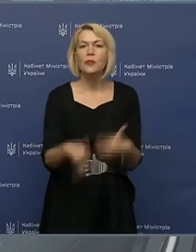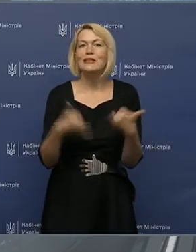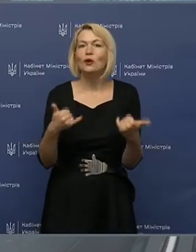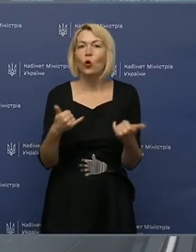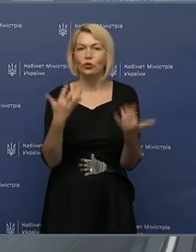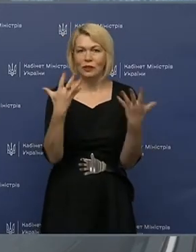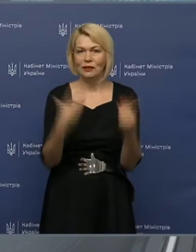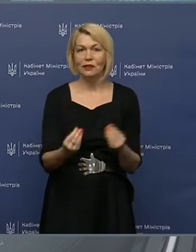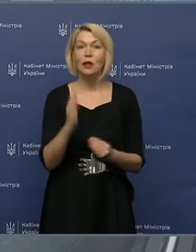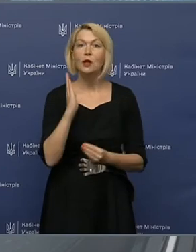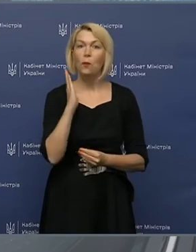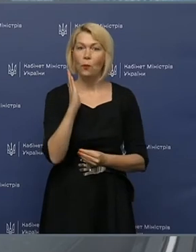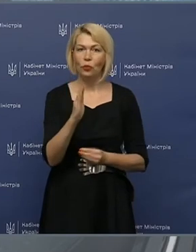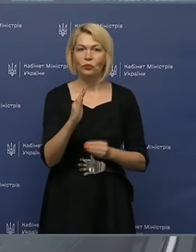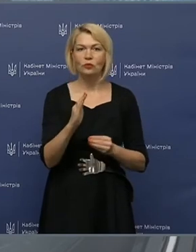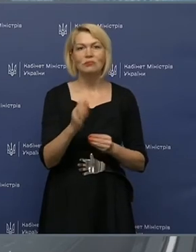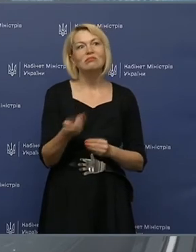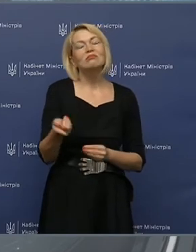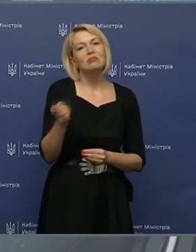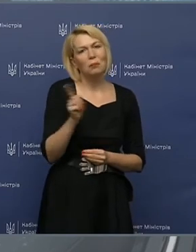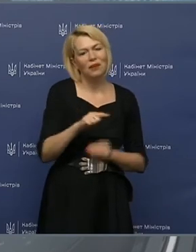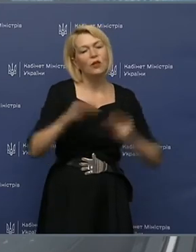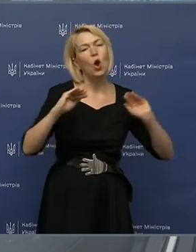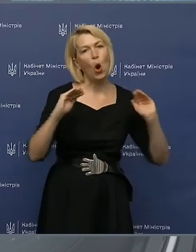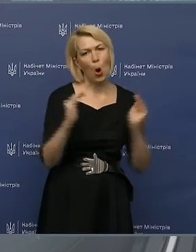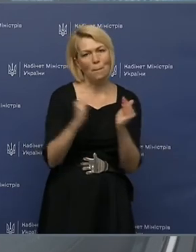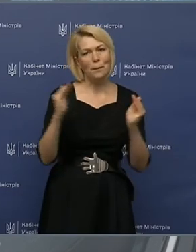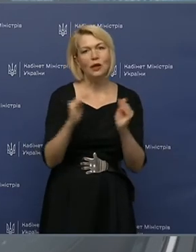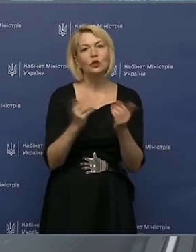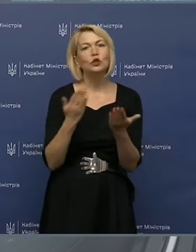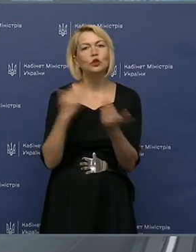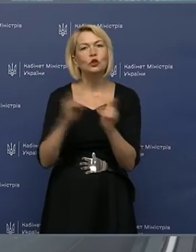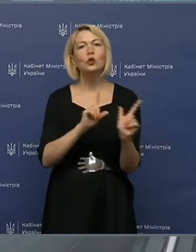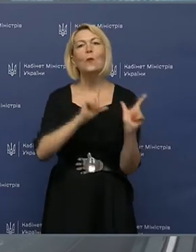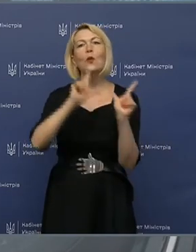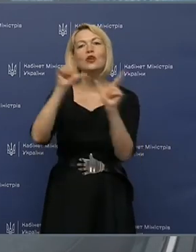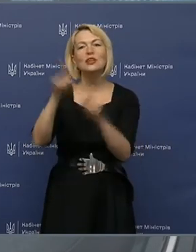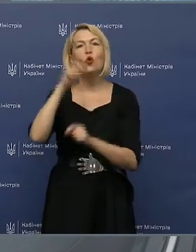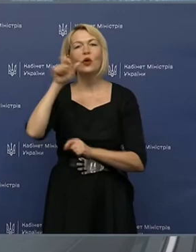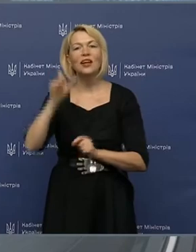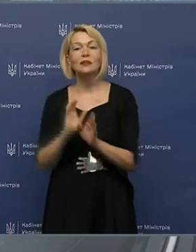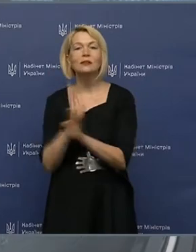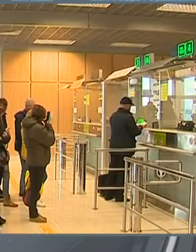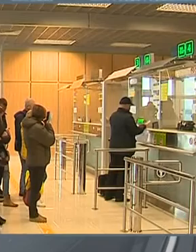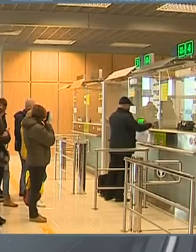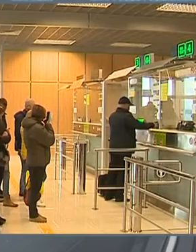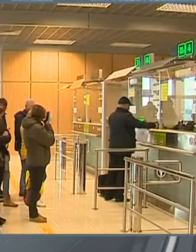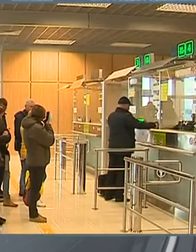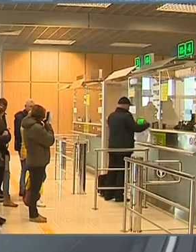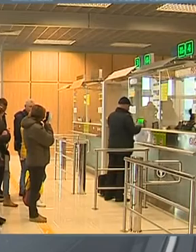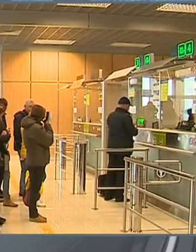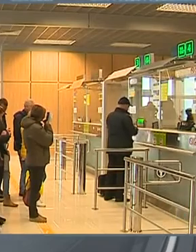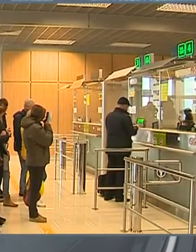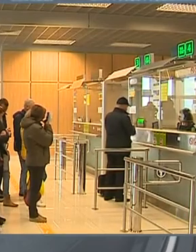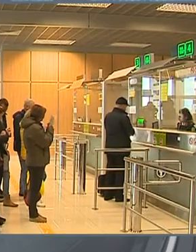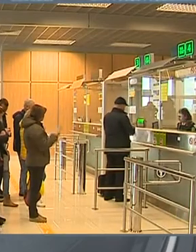день будуть певне обмеження щодо поїздок українців до країни Європейського Союзу. Щоправда,